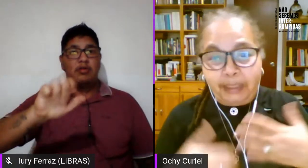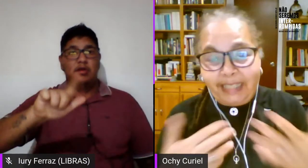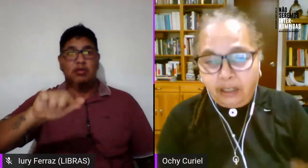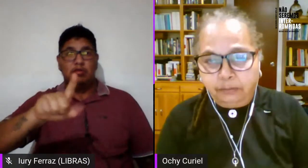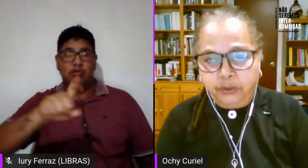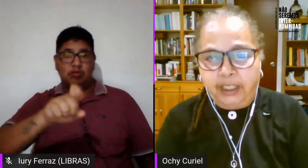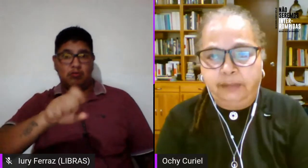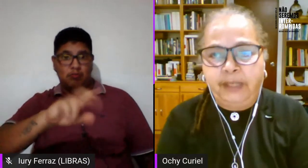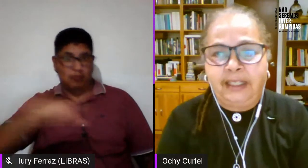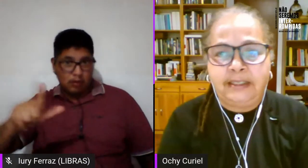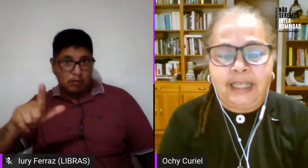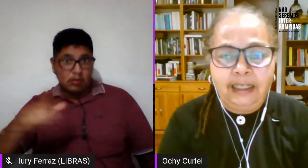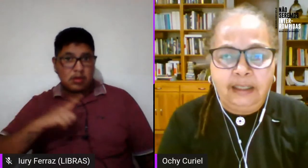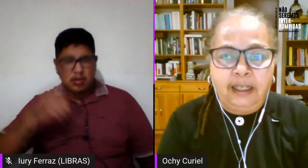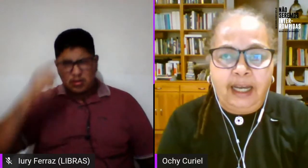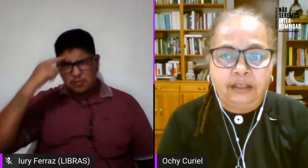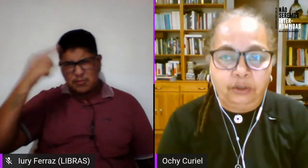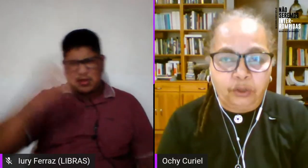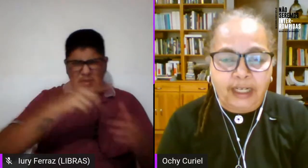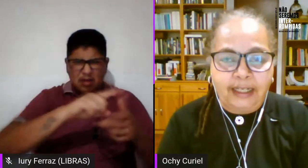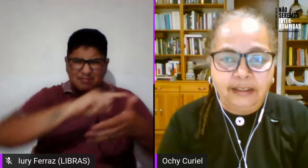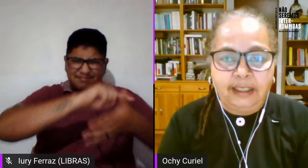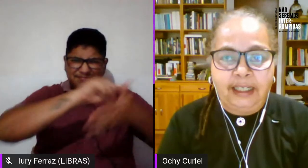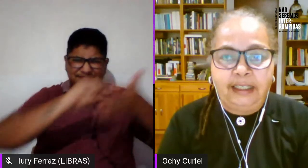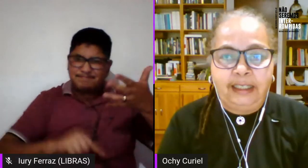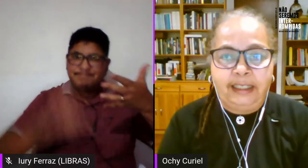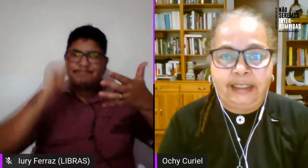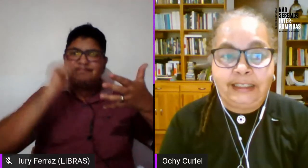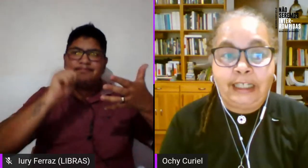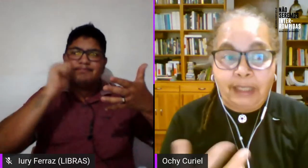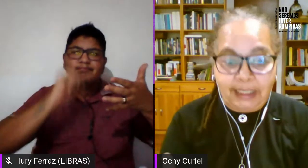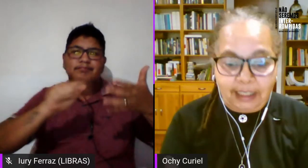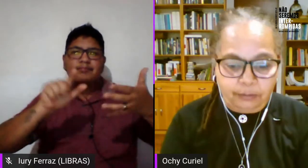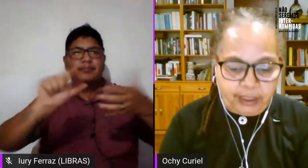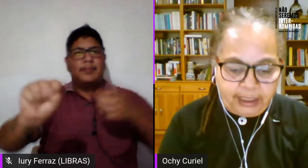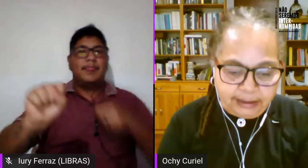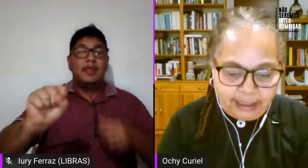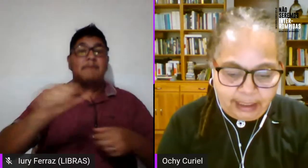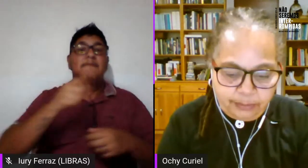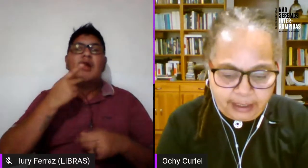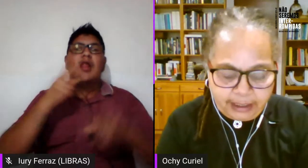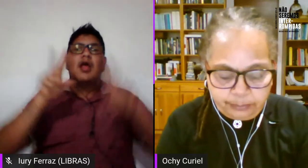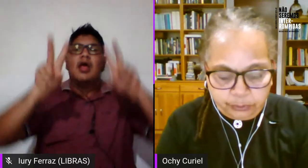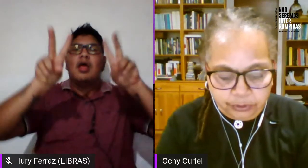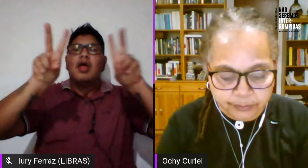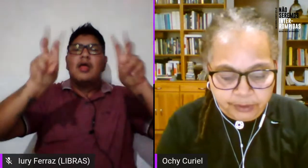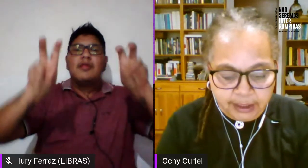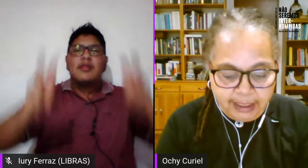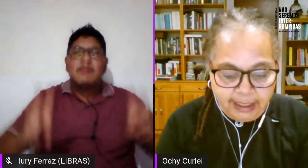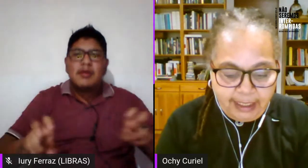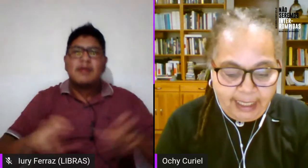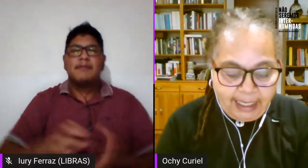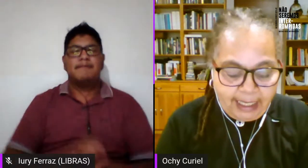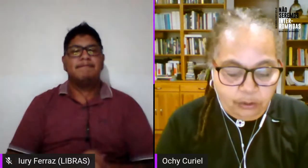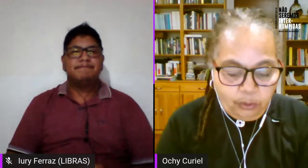começaram muitas lesbianas já a colocar o tema digamos do lesbianismo no